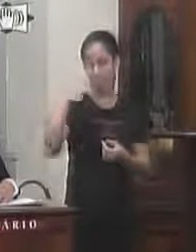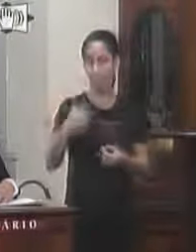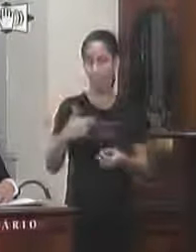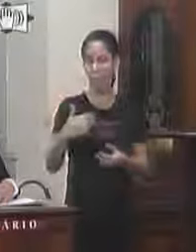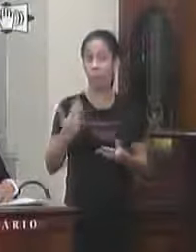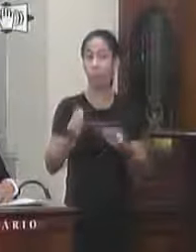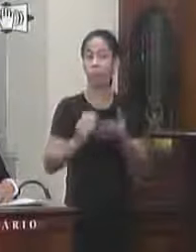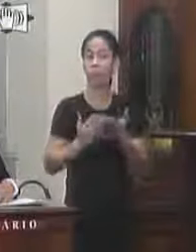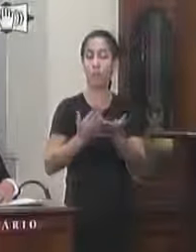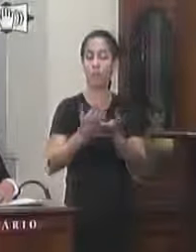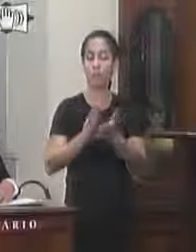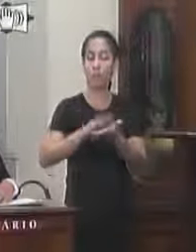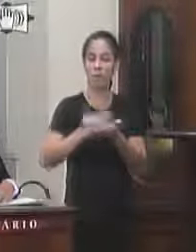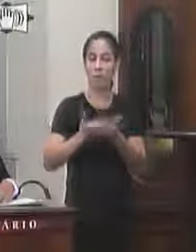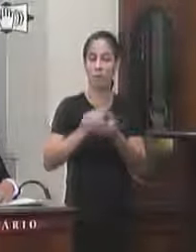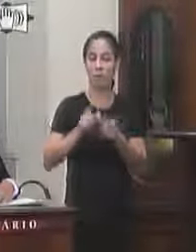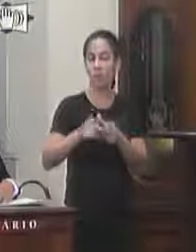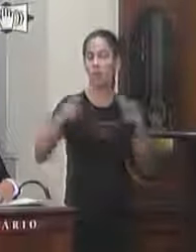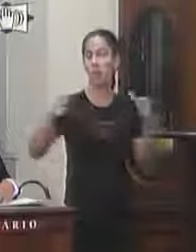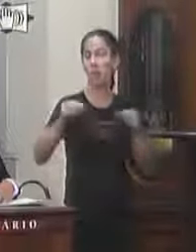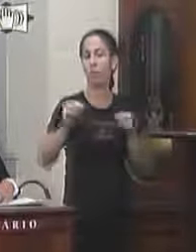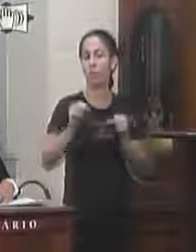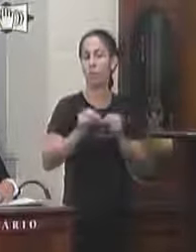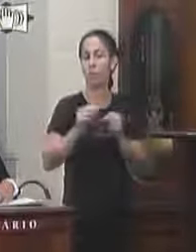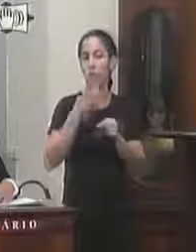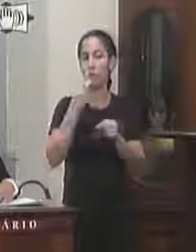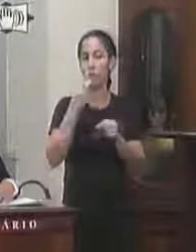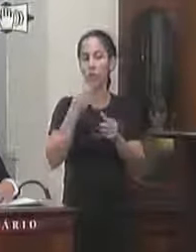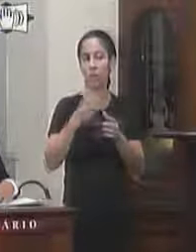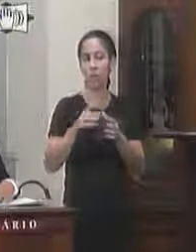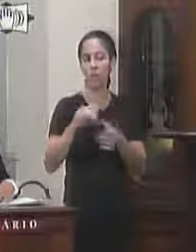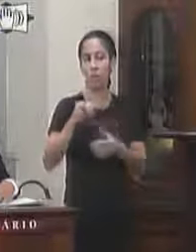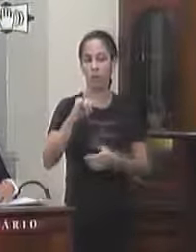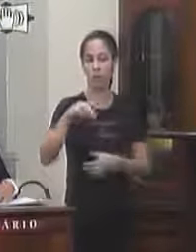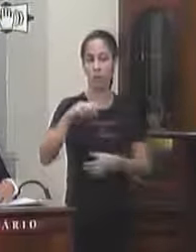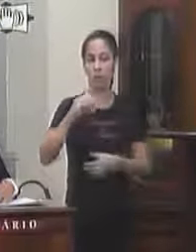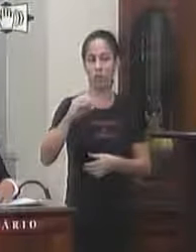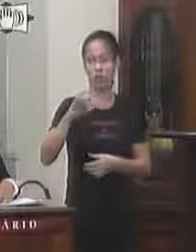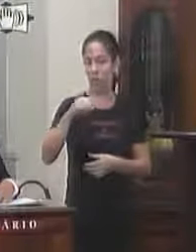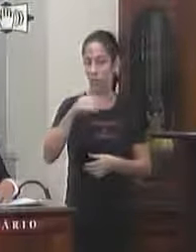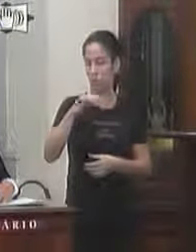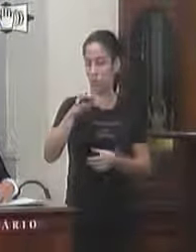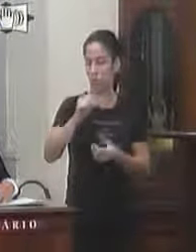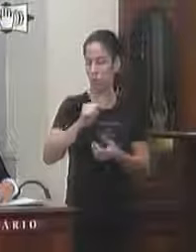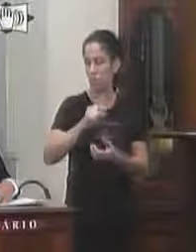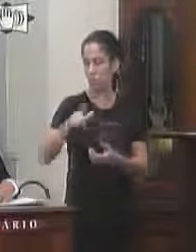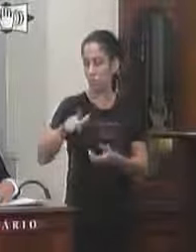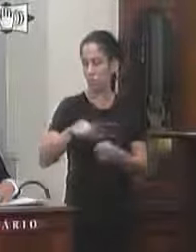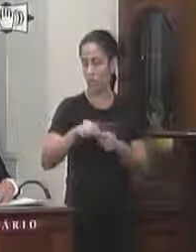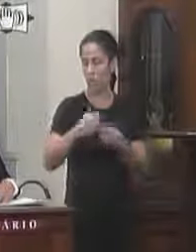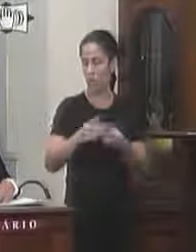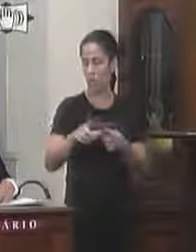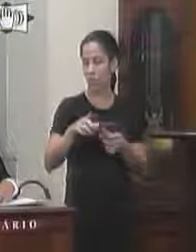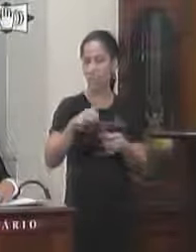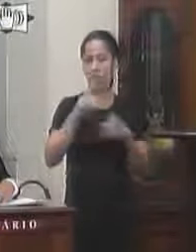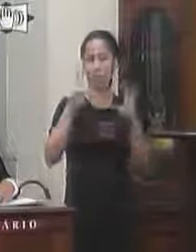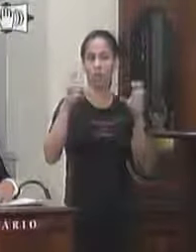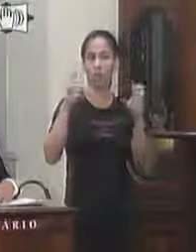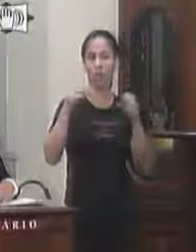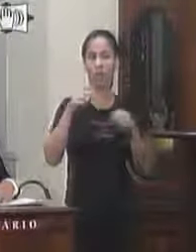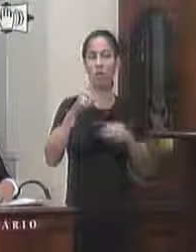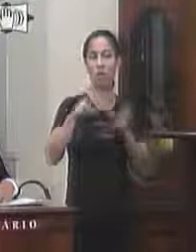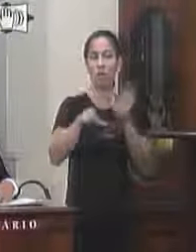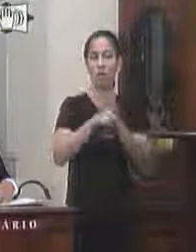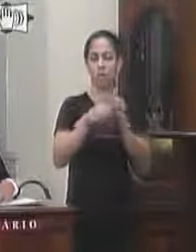permite assim interpretação ampliativa do citado dispositivo constitucional para abarcar matérias além daquelas relativas ao funcionamento